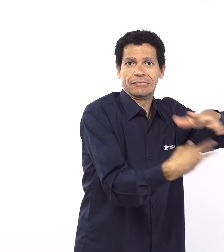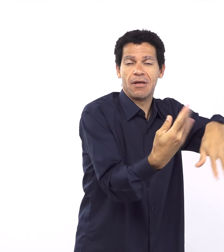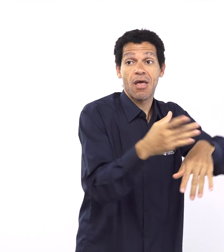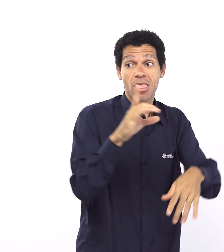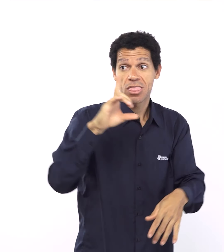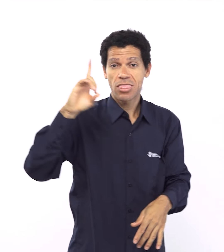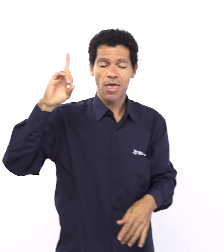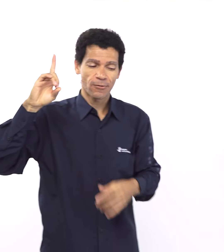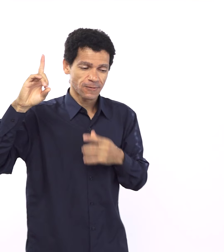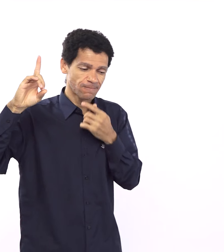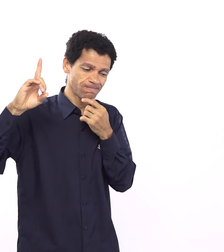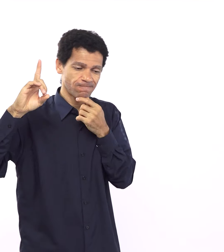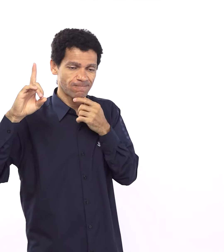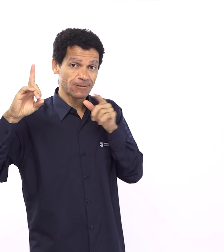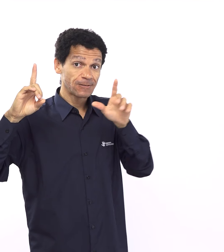de dono de terras